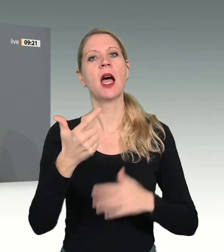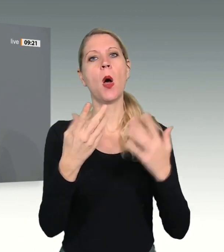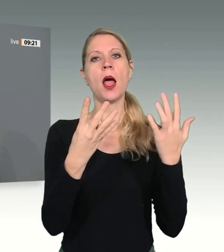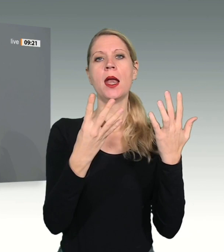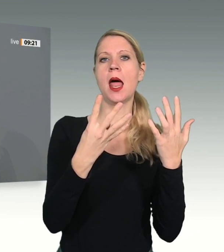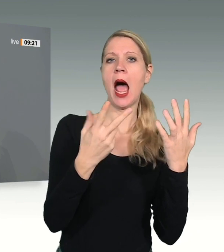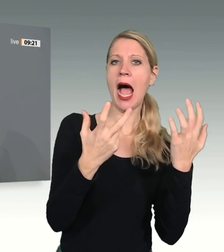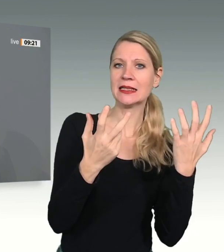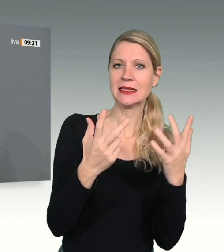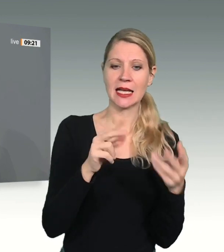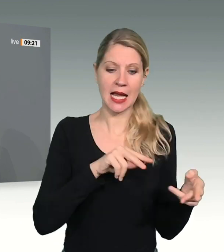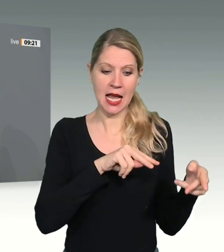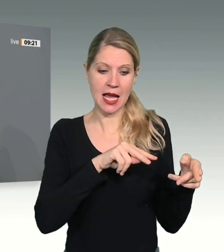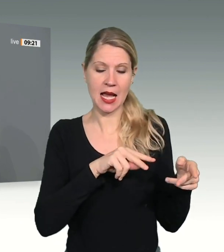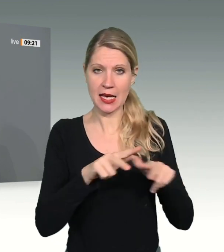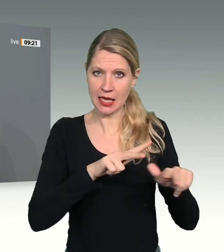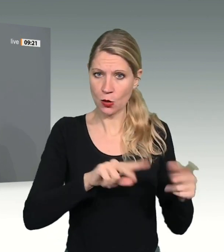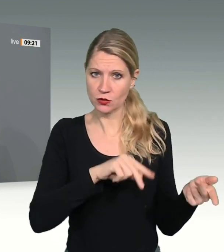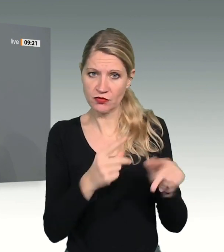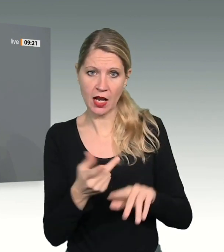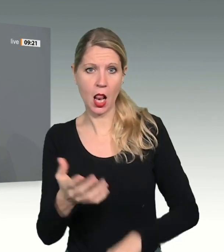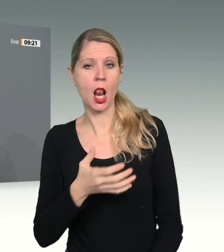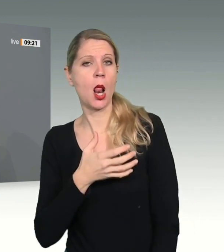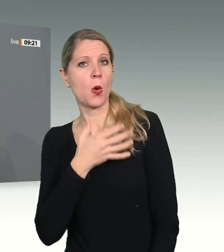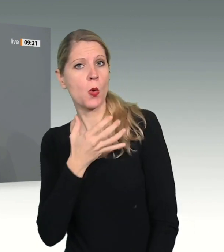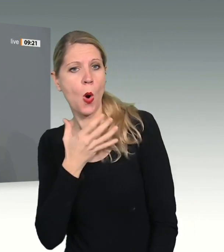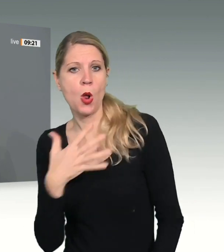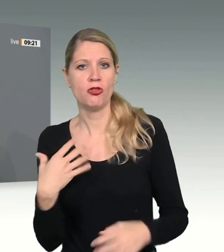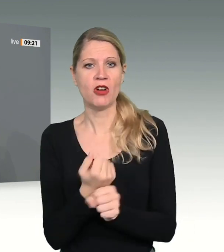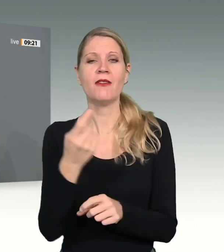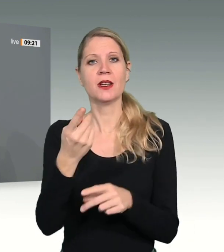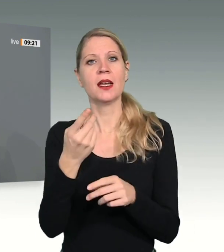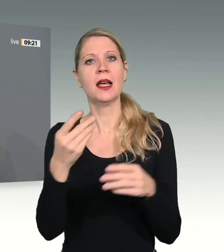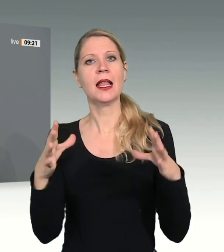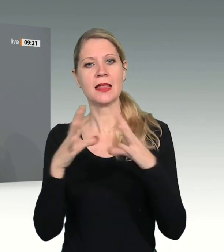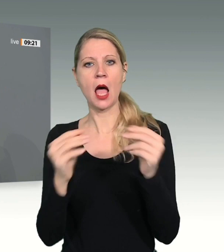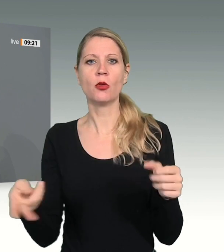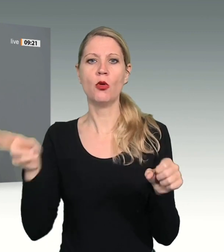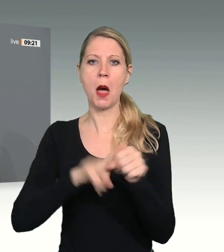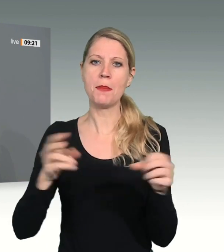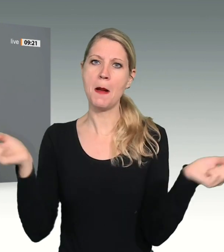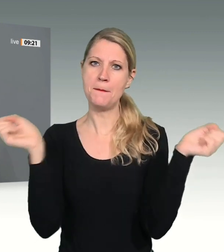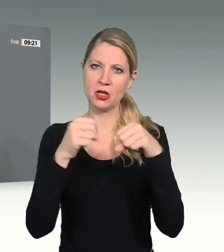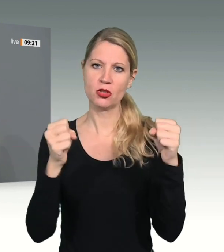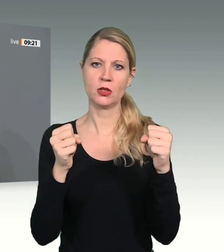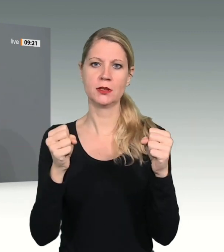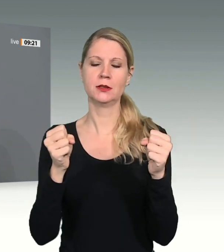dass er diesen NATO-Doppelbeschluss gegen heftigen öffentlichen Widerstand vollzogen hat. Vielleicht wäre die